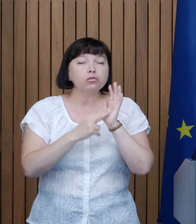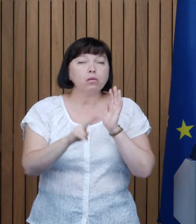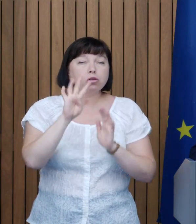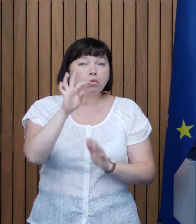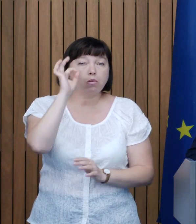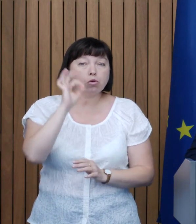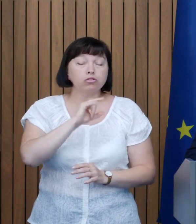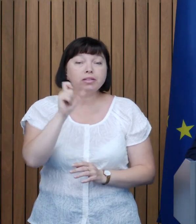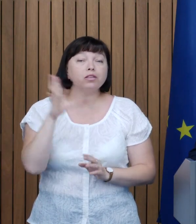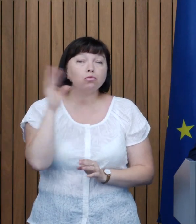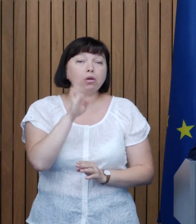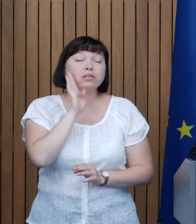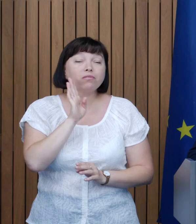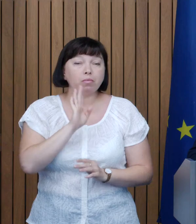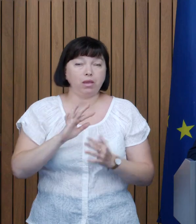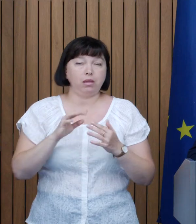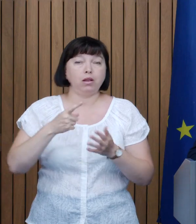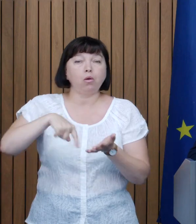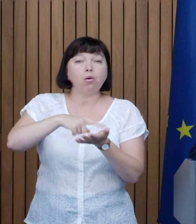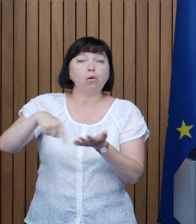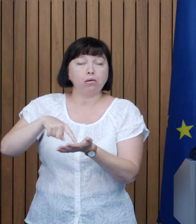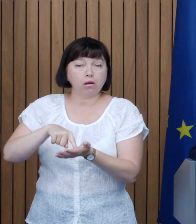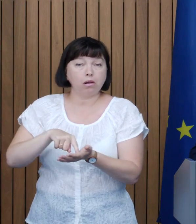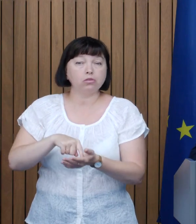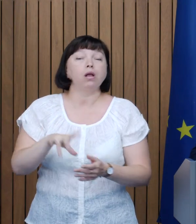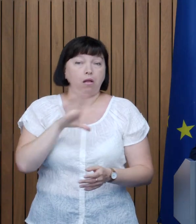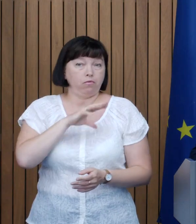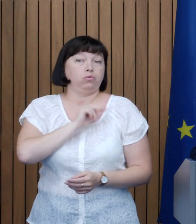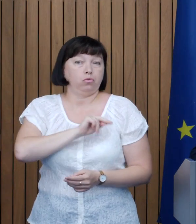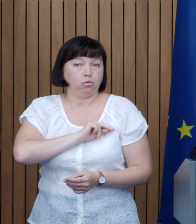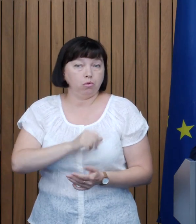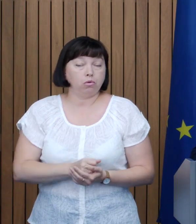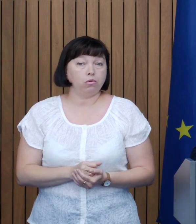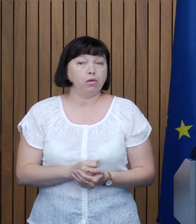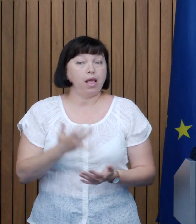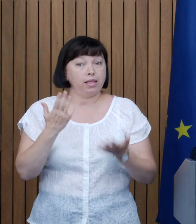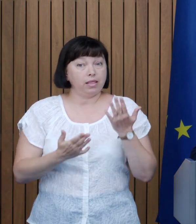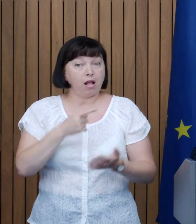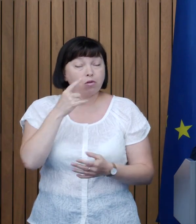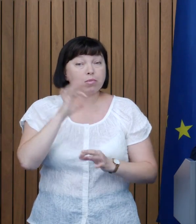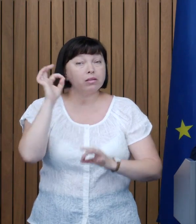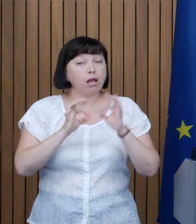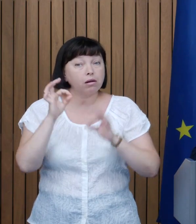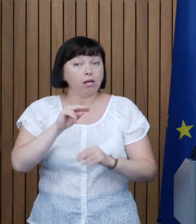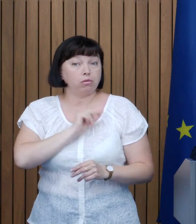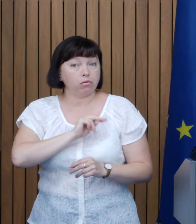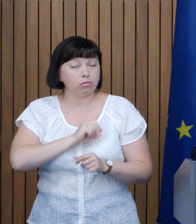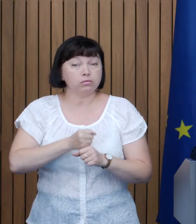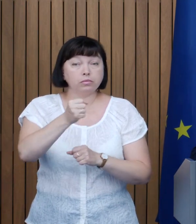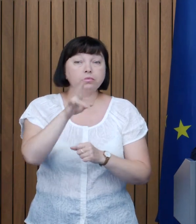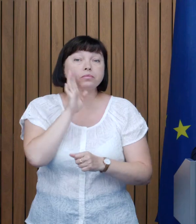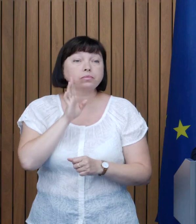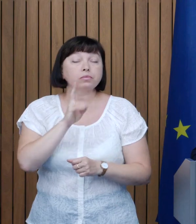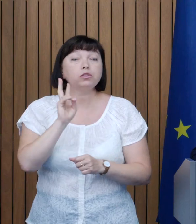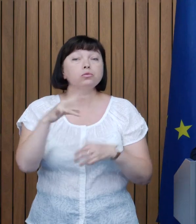% din femeile din zonele urbane a Republicii Moldova lucrau Dacă vorbim de rata de ocupare a